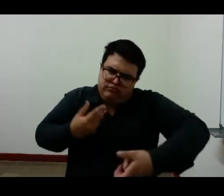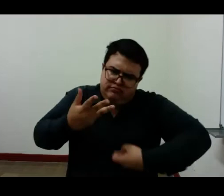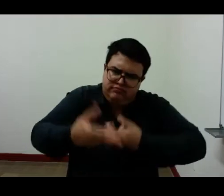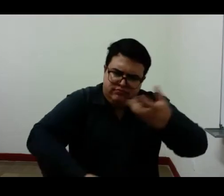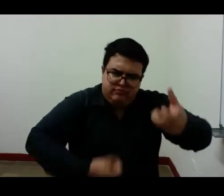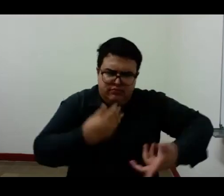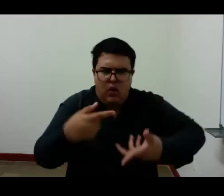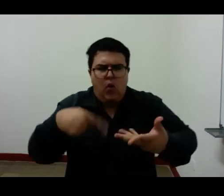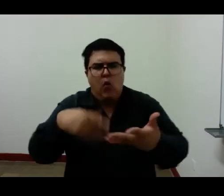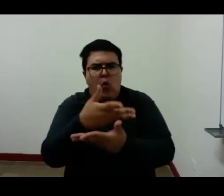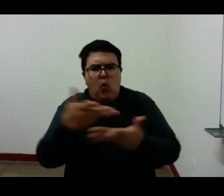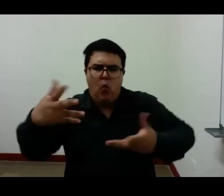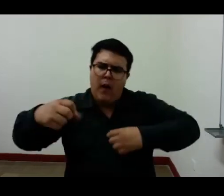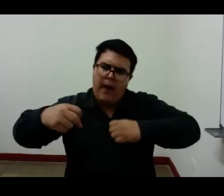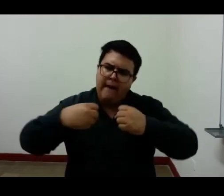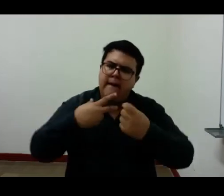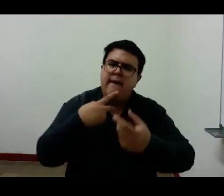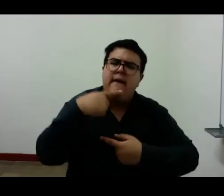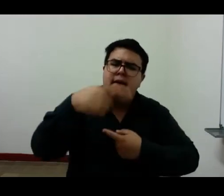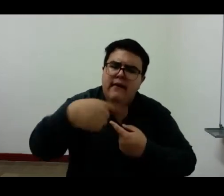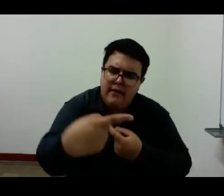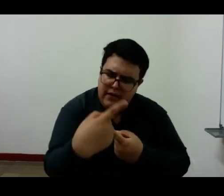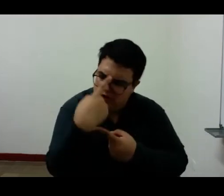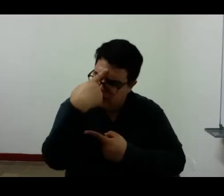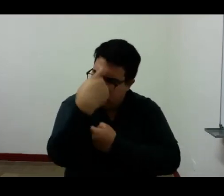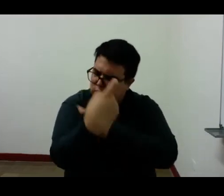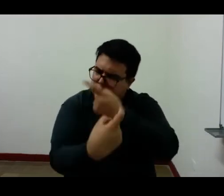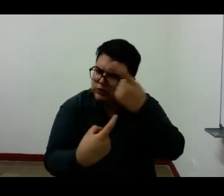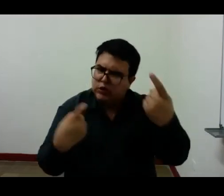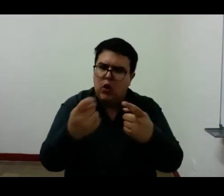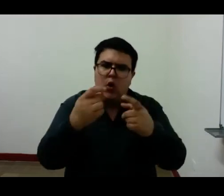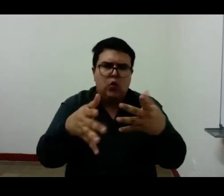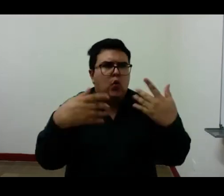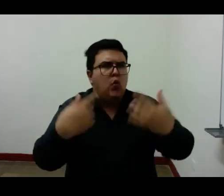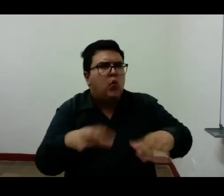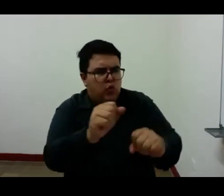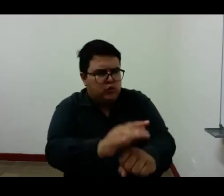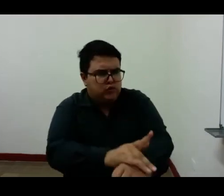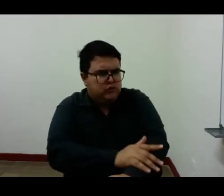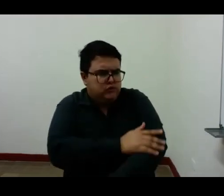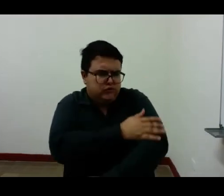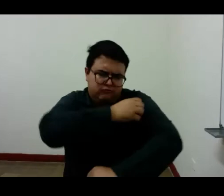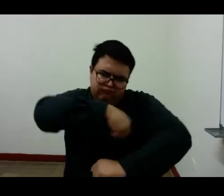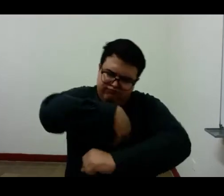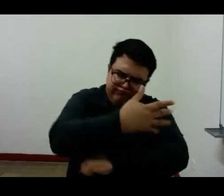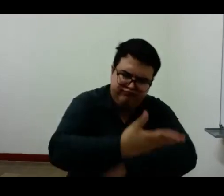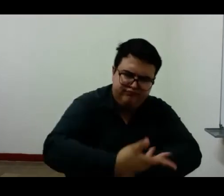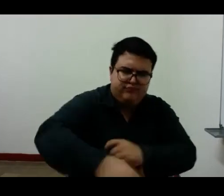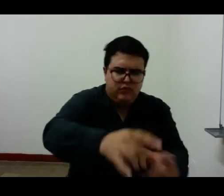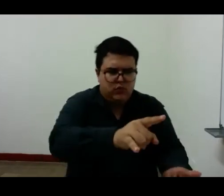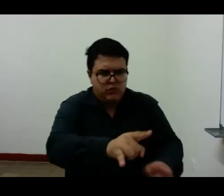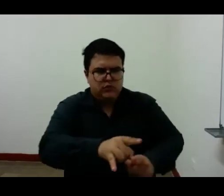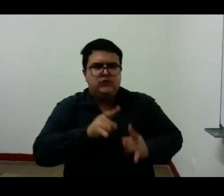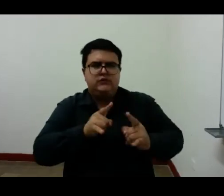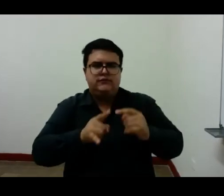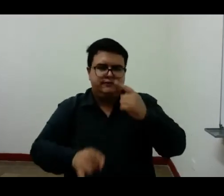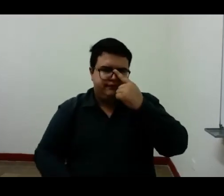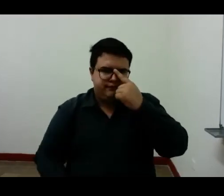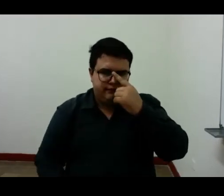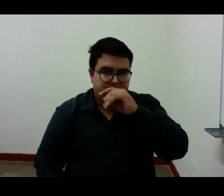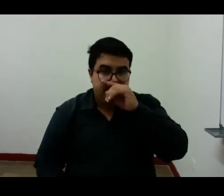las posibilidades de su producción poética y lo